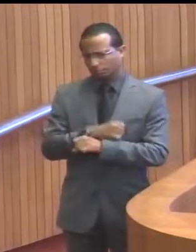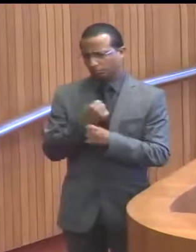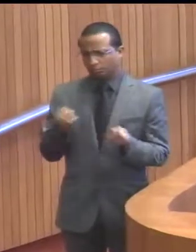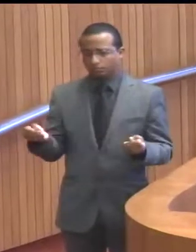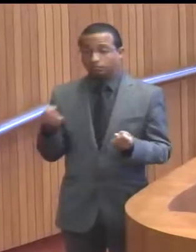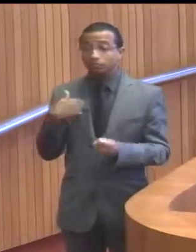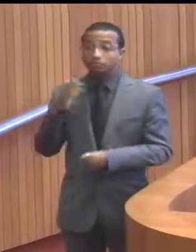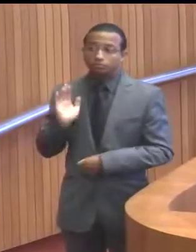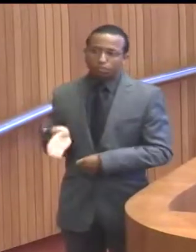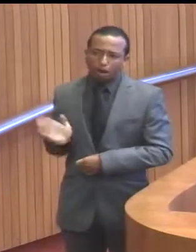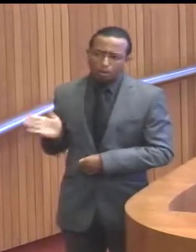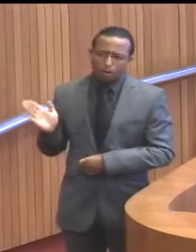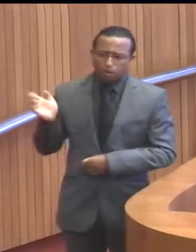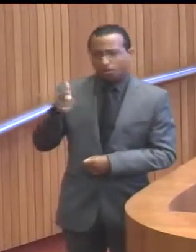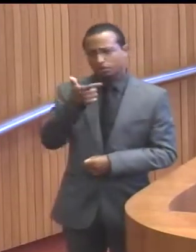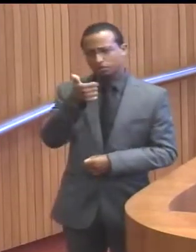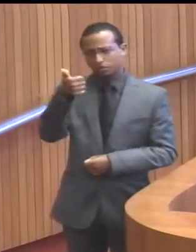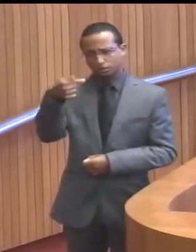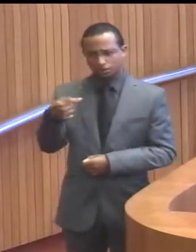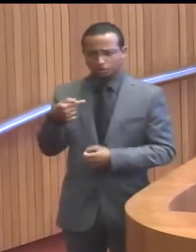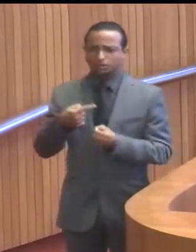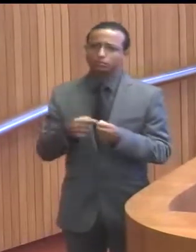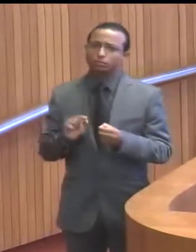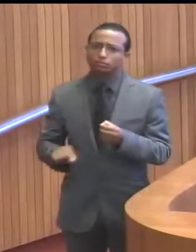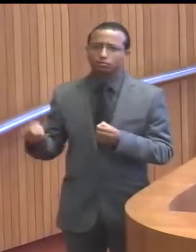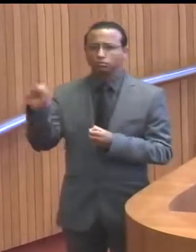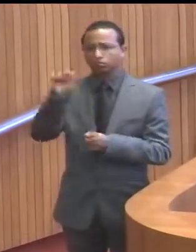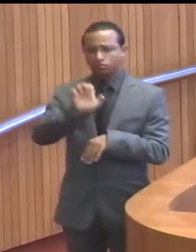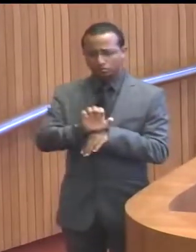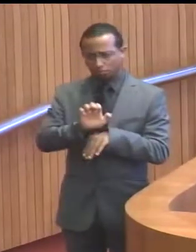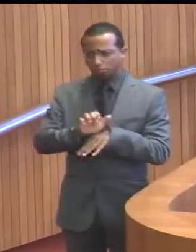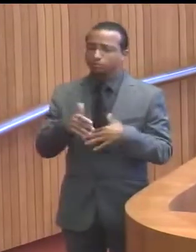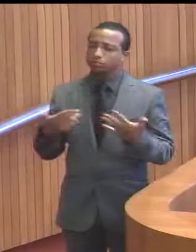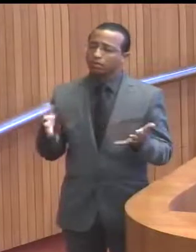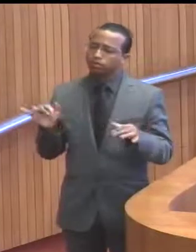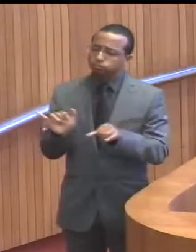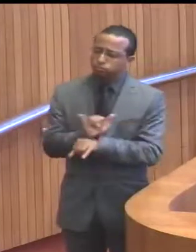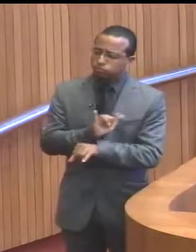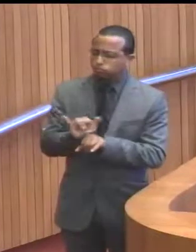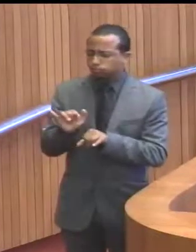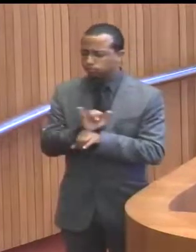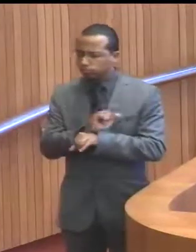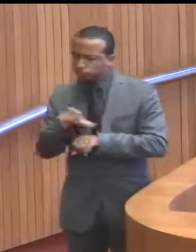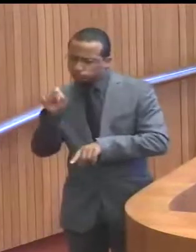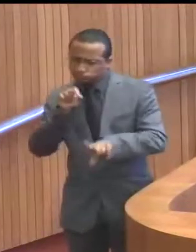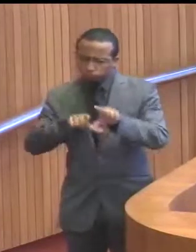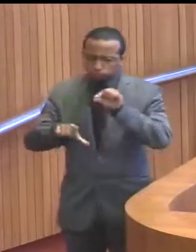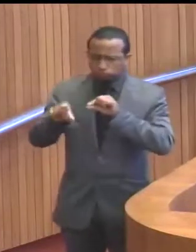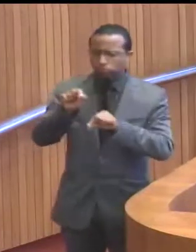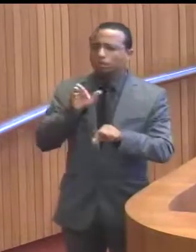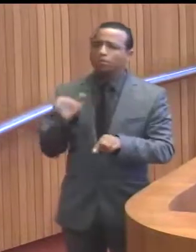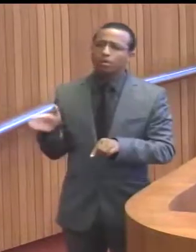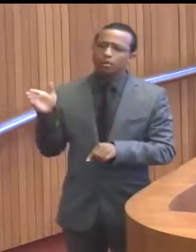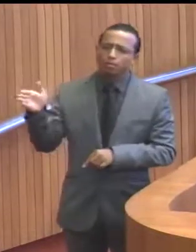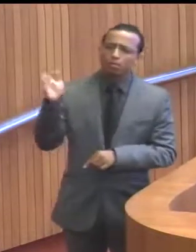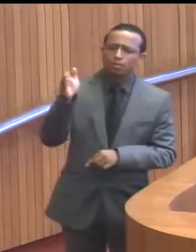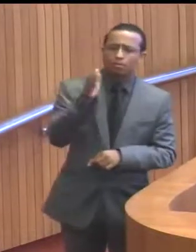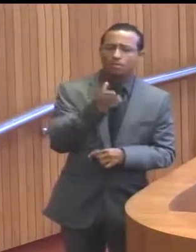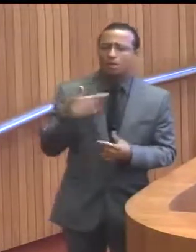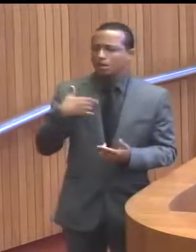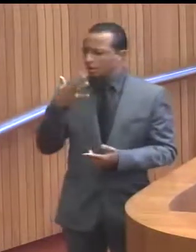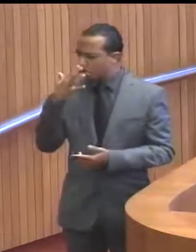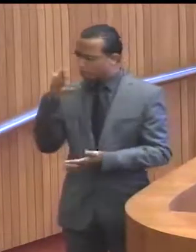uma visita aos 217 municípios do Estado, então, estrategicamente, nós estaremos fazendo essa visita no sentido de estar